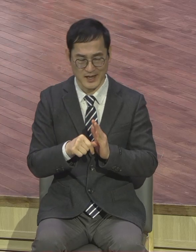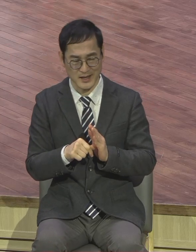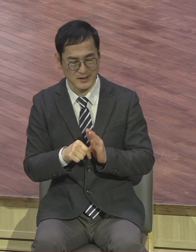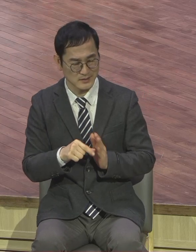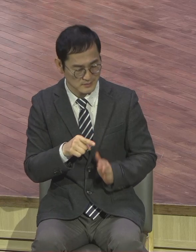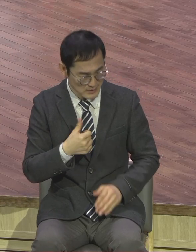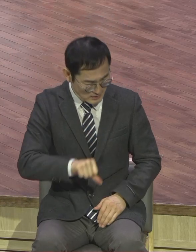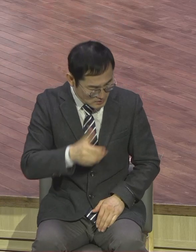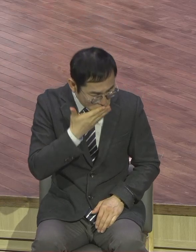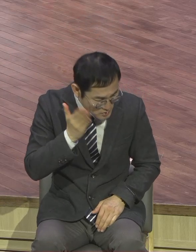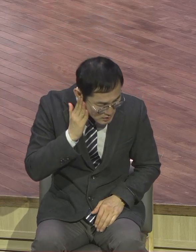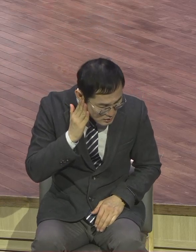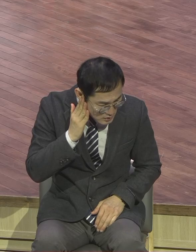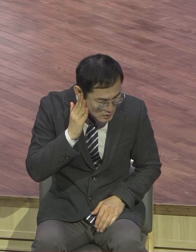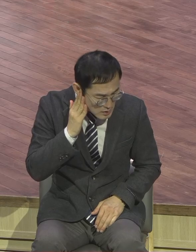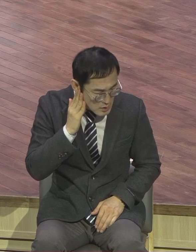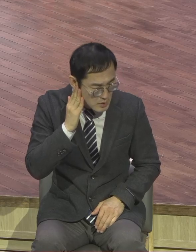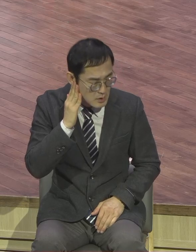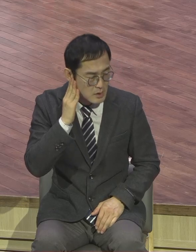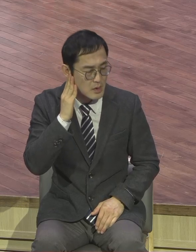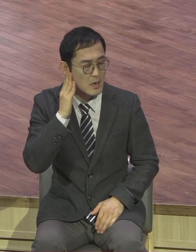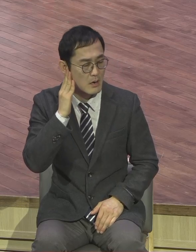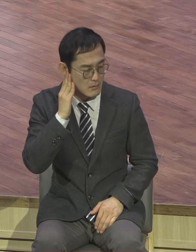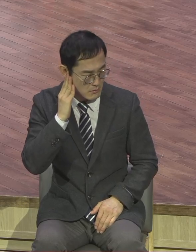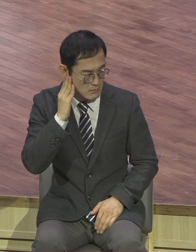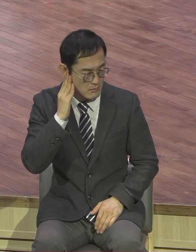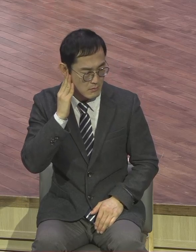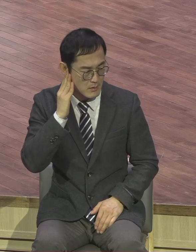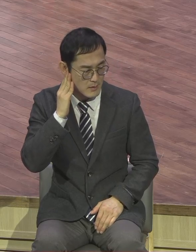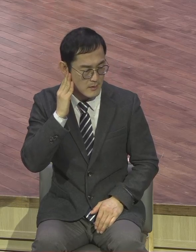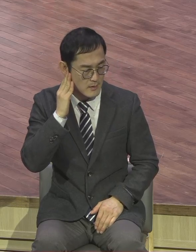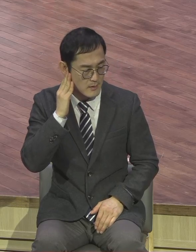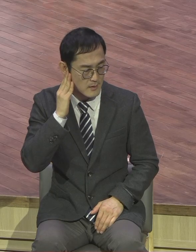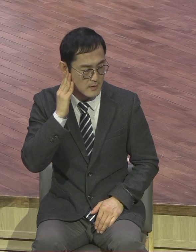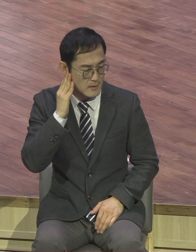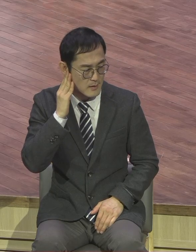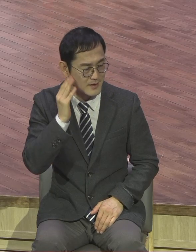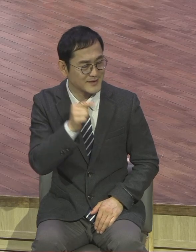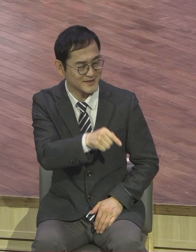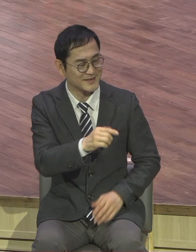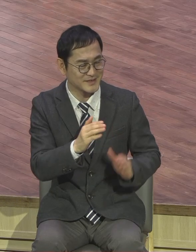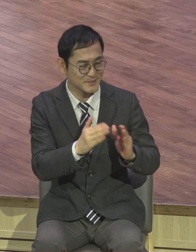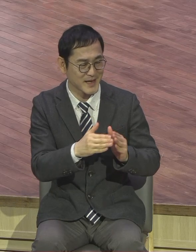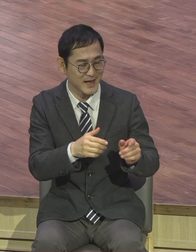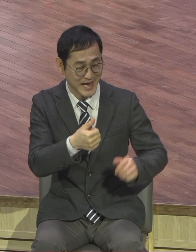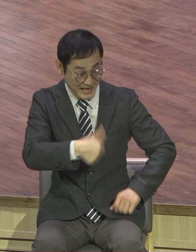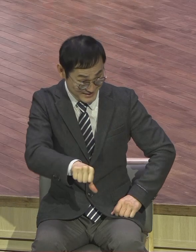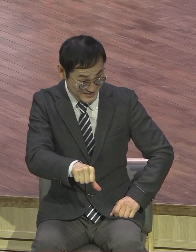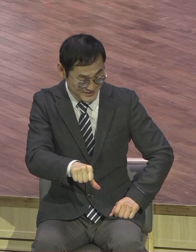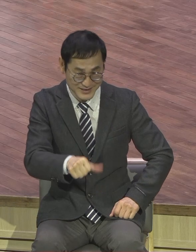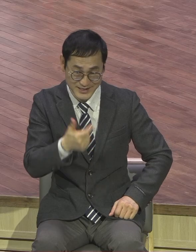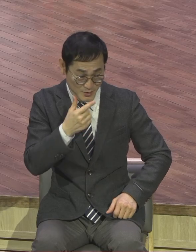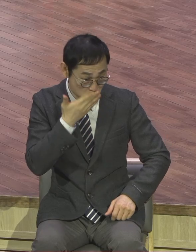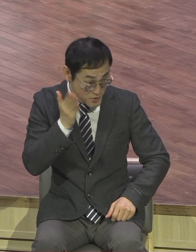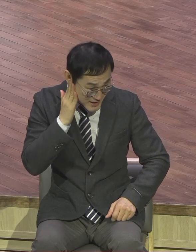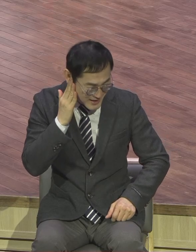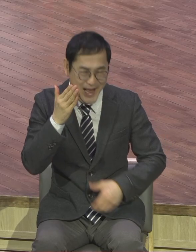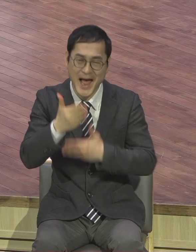집사님 집에 하나님의 천사를 보내셨군요. 천사 좋아하네. 그때는 그랬습니다.